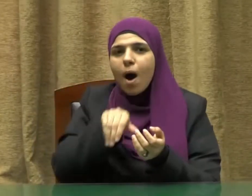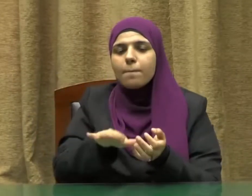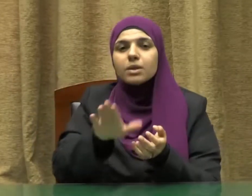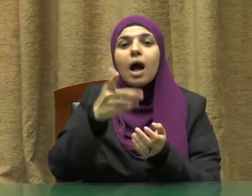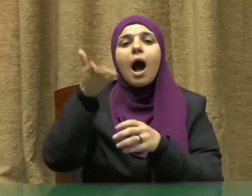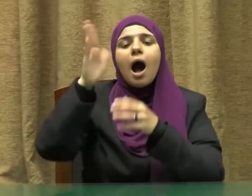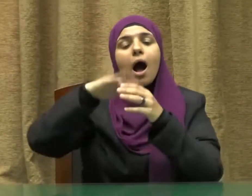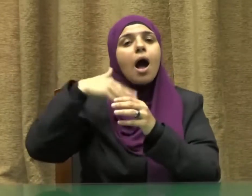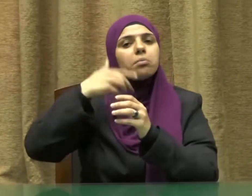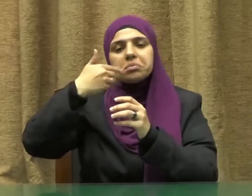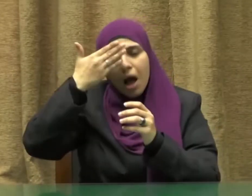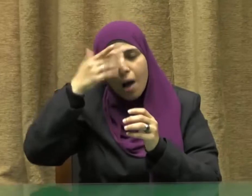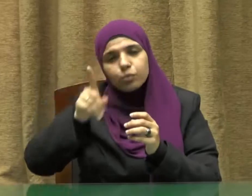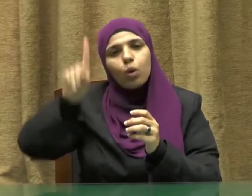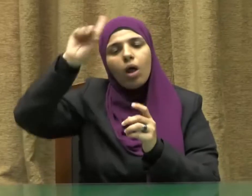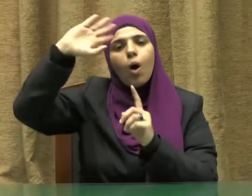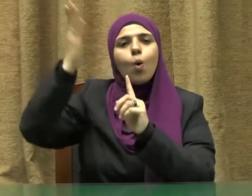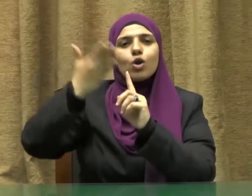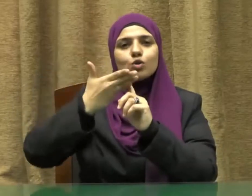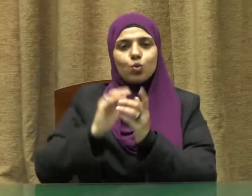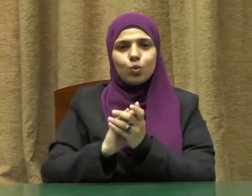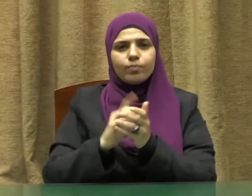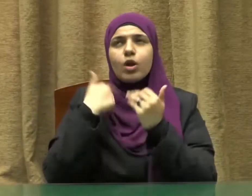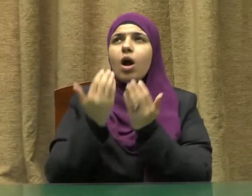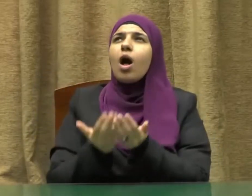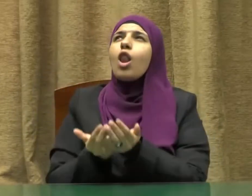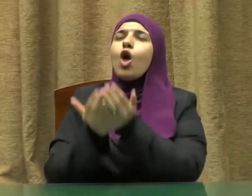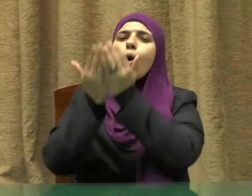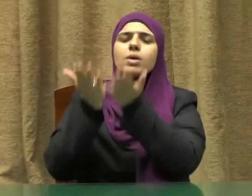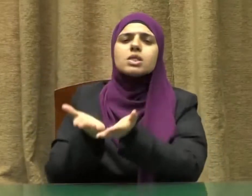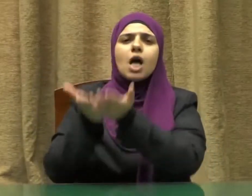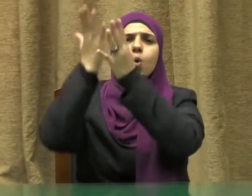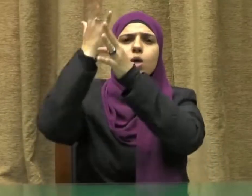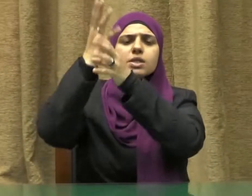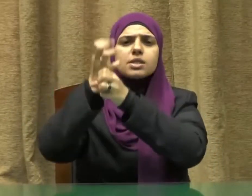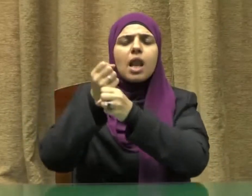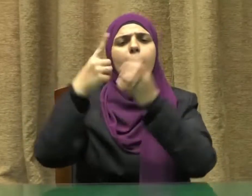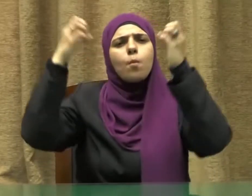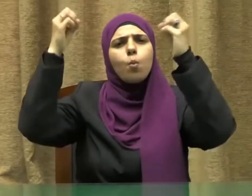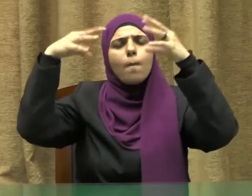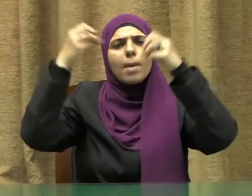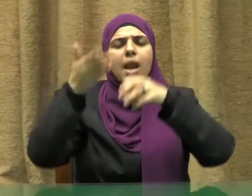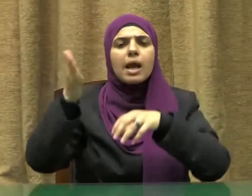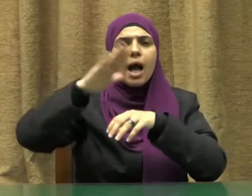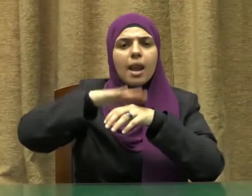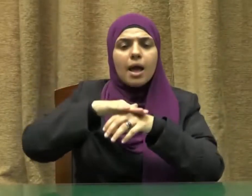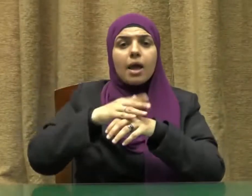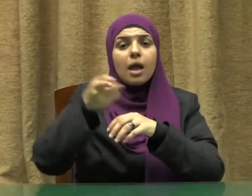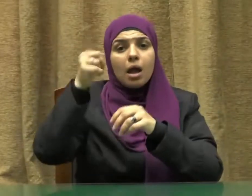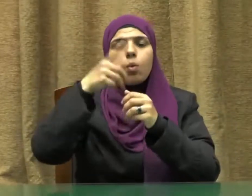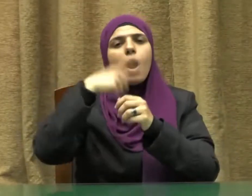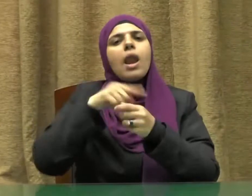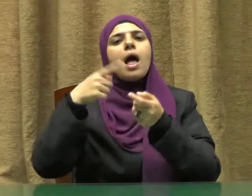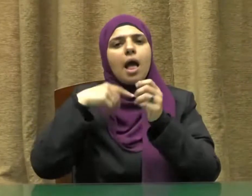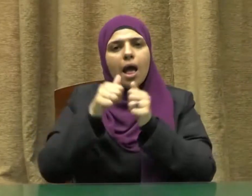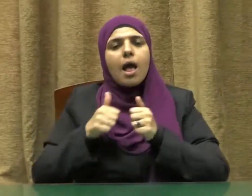ونبينا محمدا عبده ورسوله اللهم صل وسلم وبارك عليه وعلى